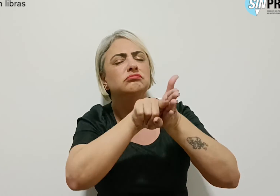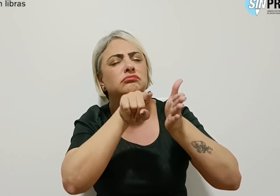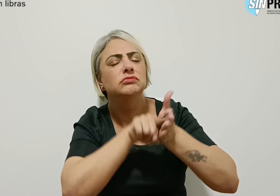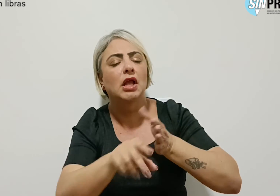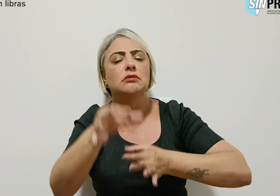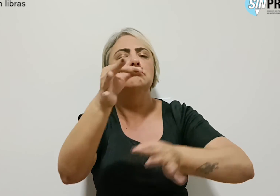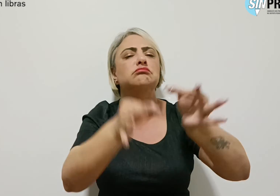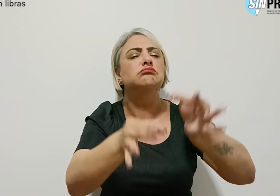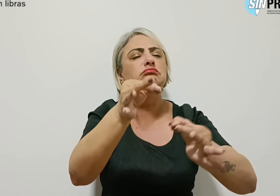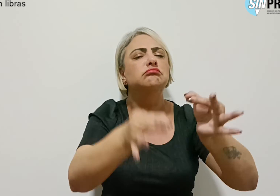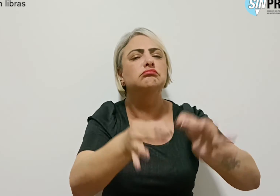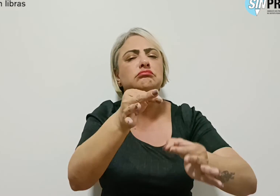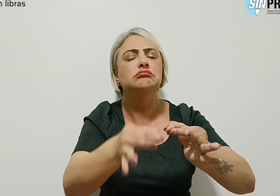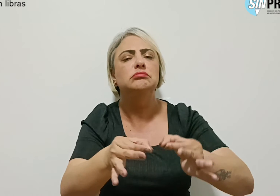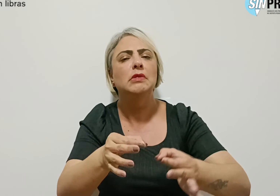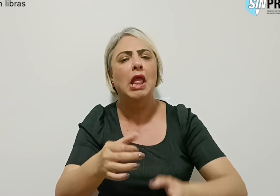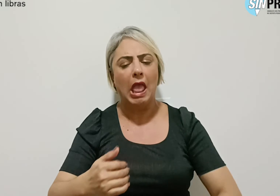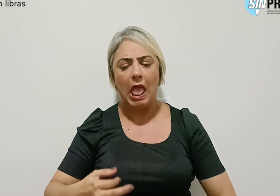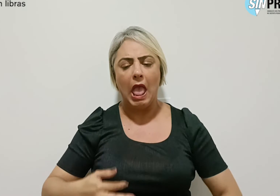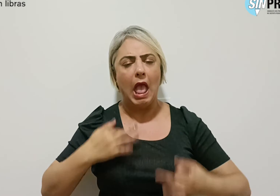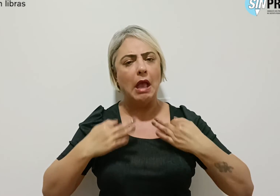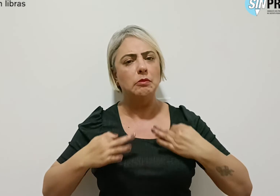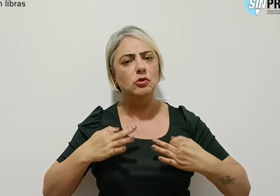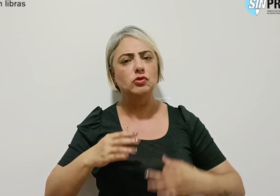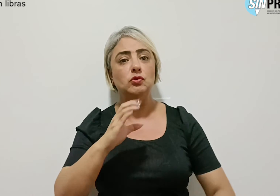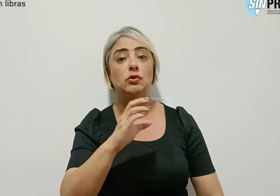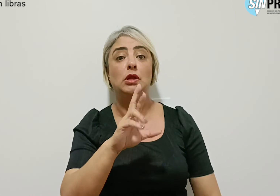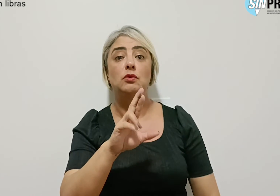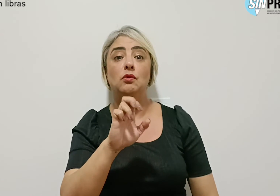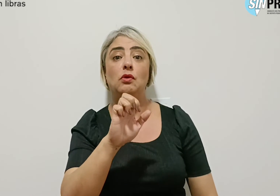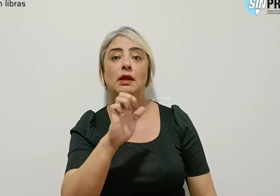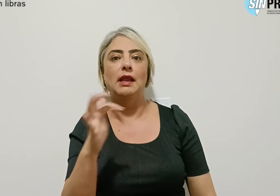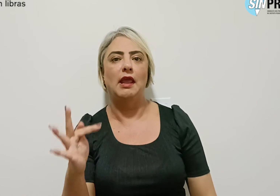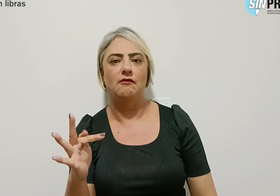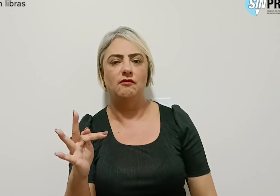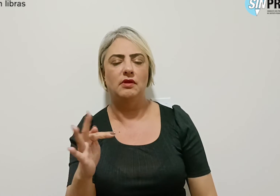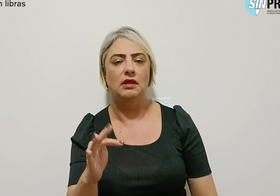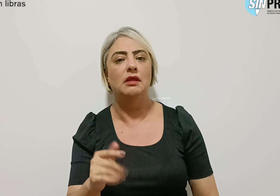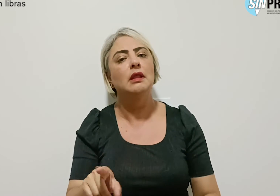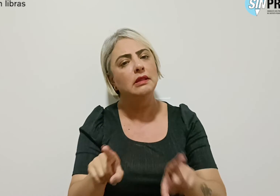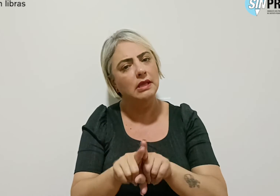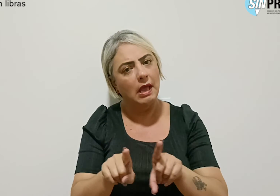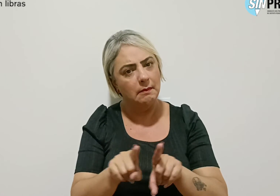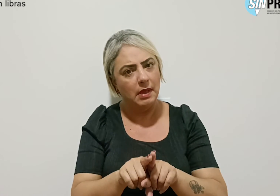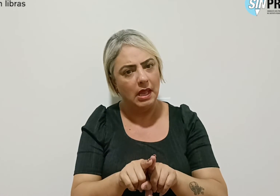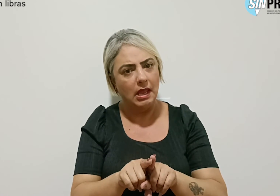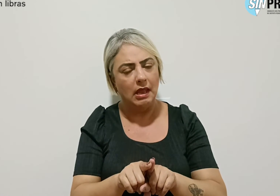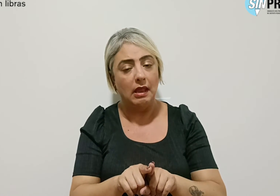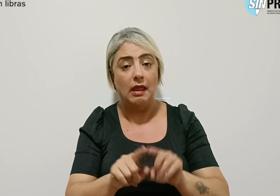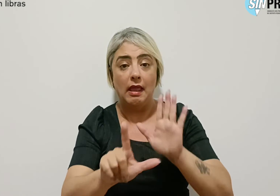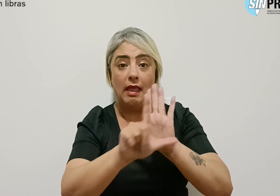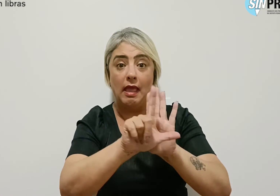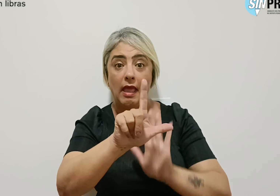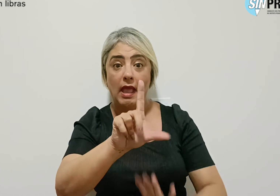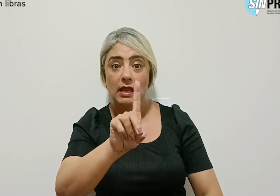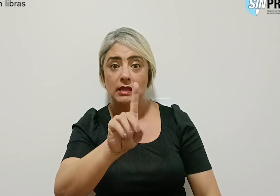justiça a postura do CREF. Além de a LDB não prever